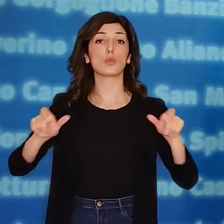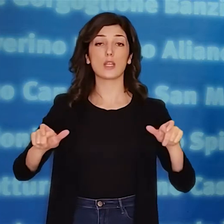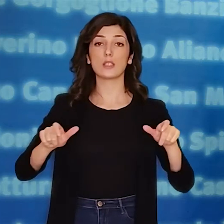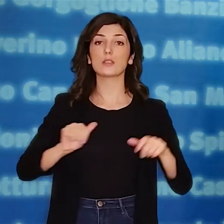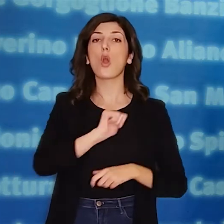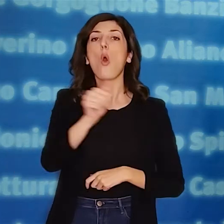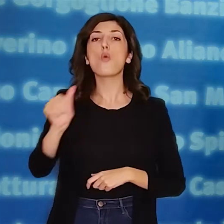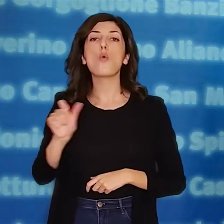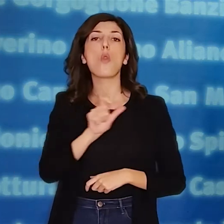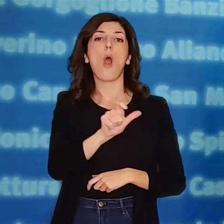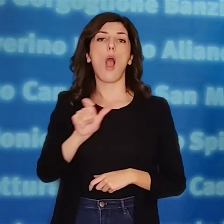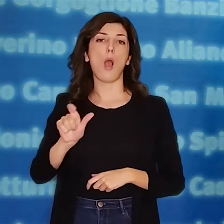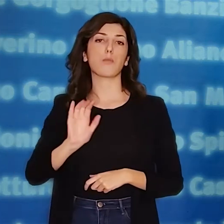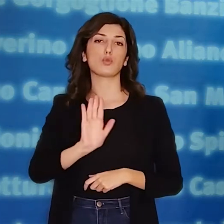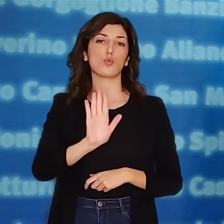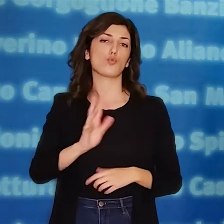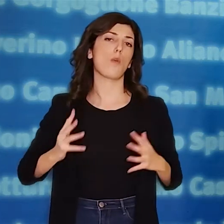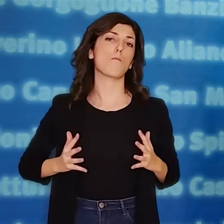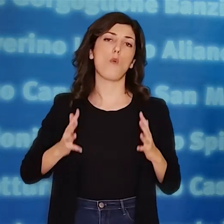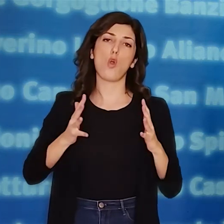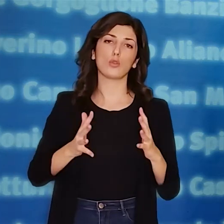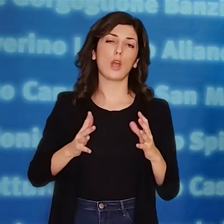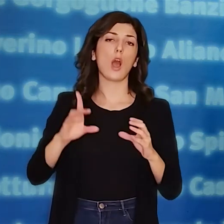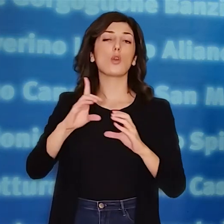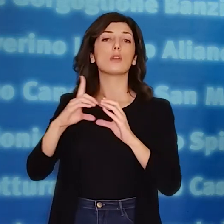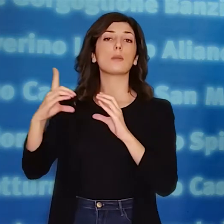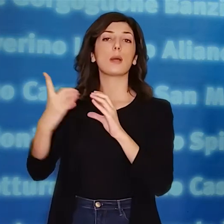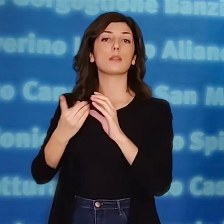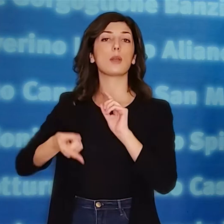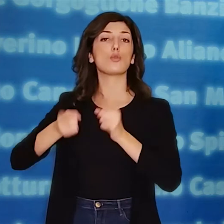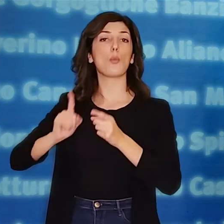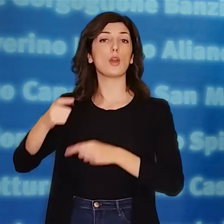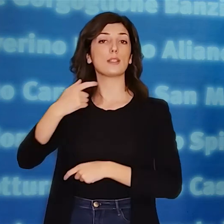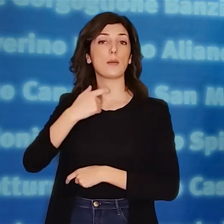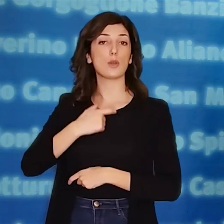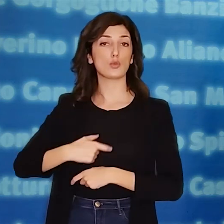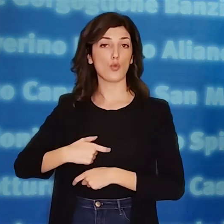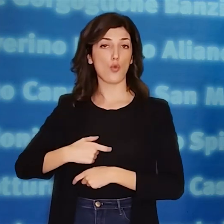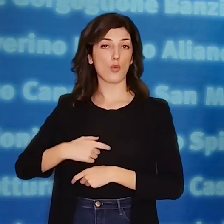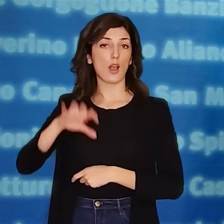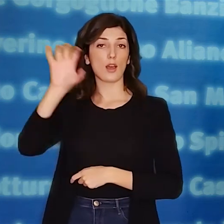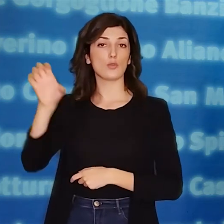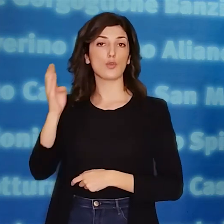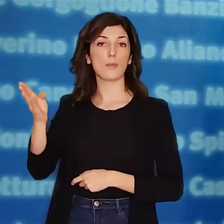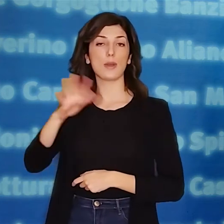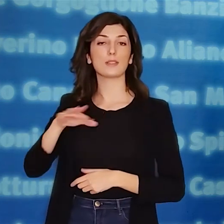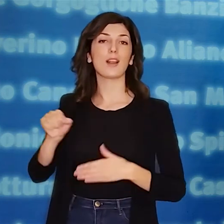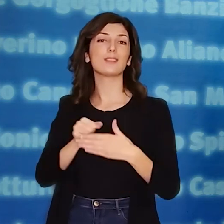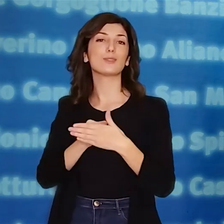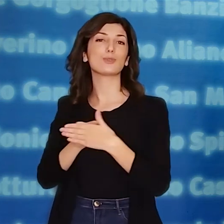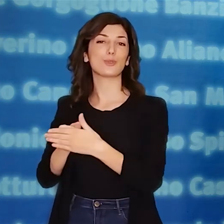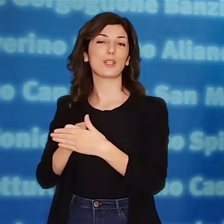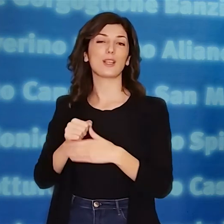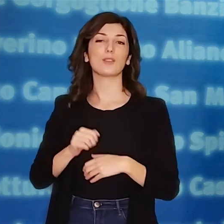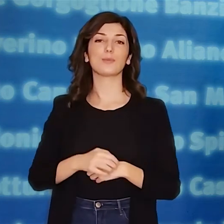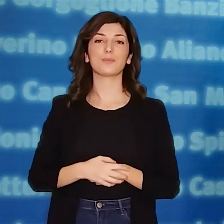19 professionisti che ognuno nel proprio ambito e a titolo volontario supportano il Dipartimento Politiche della Persona della